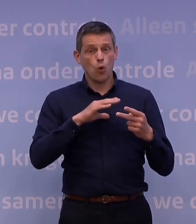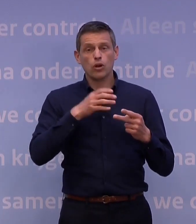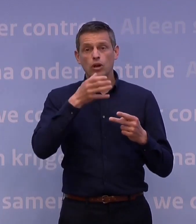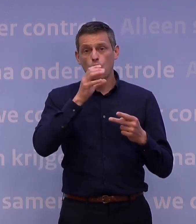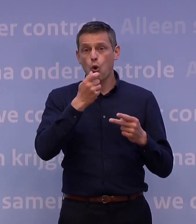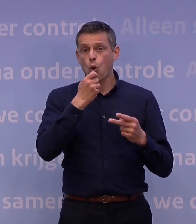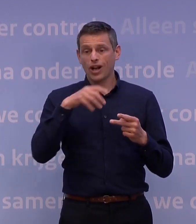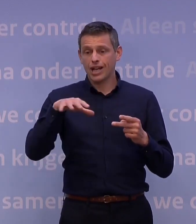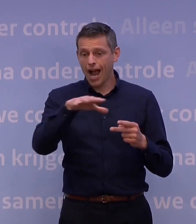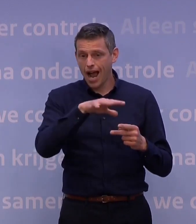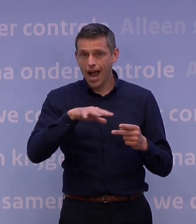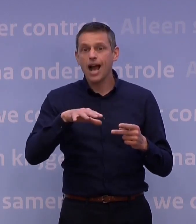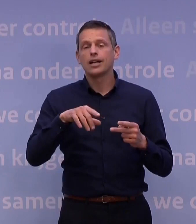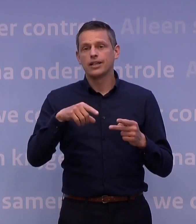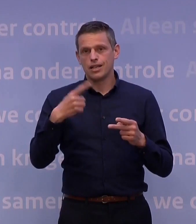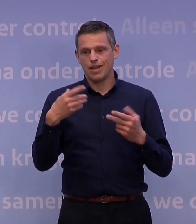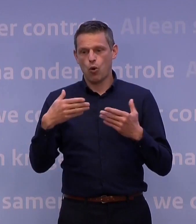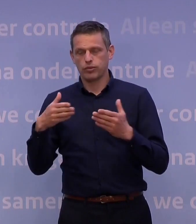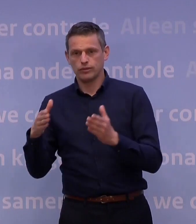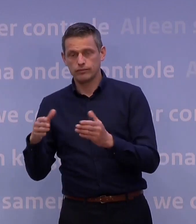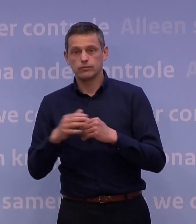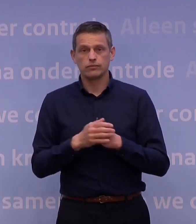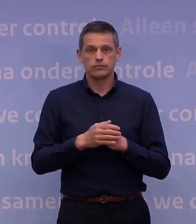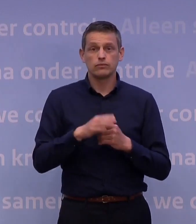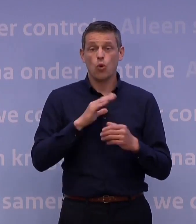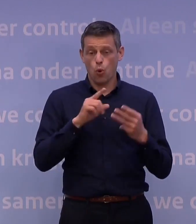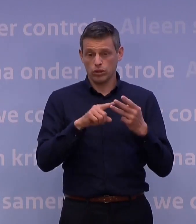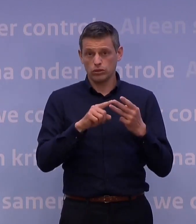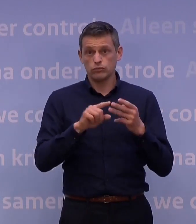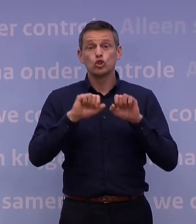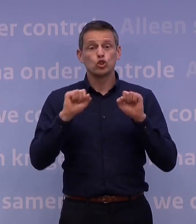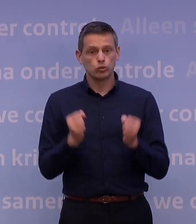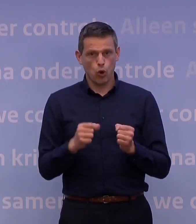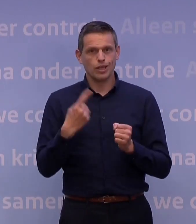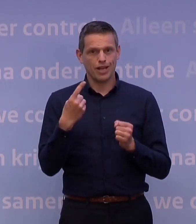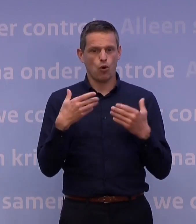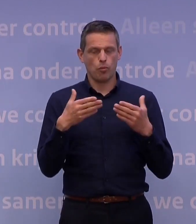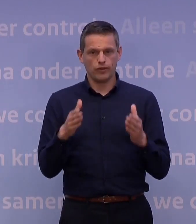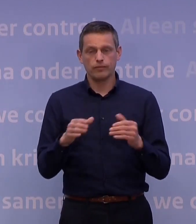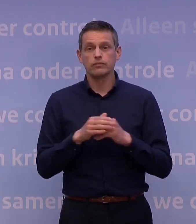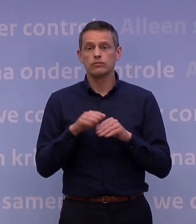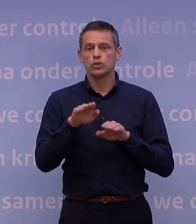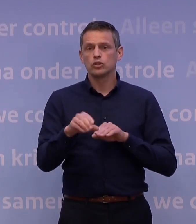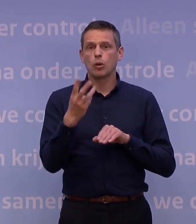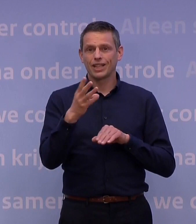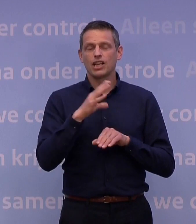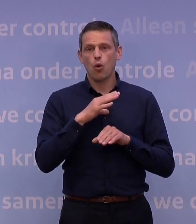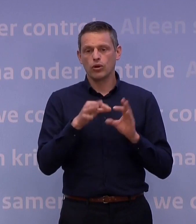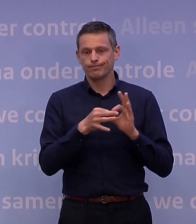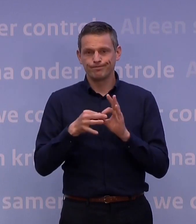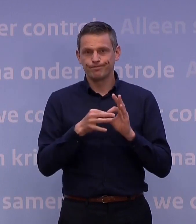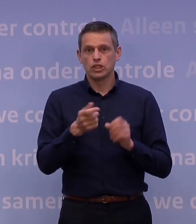horeca. Er komen ook verdere verruimingen voor de sport. Verder vallen onder stap 3 bijvoorbeeld ook sauna's en